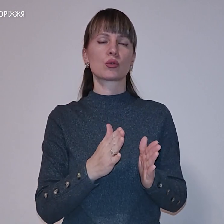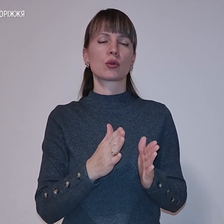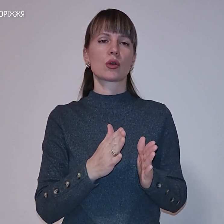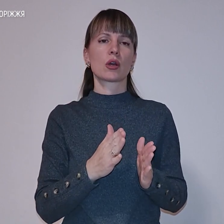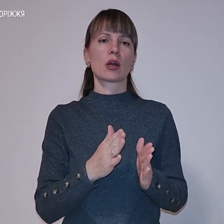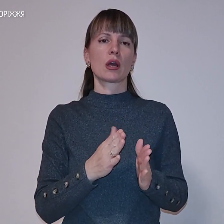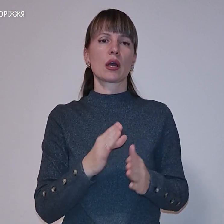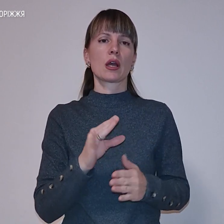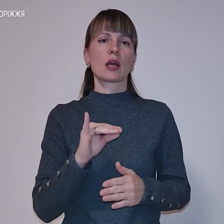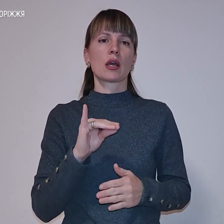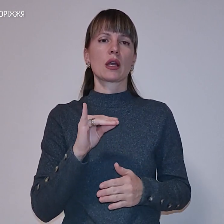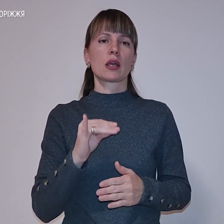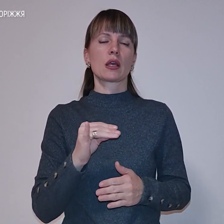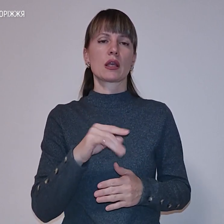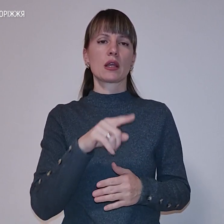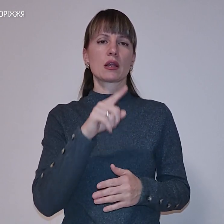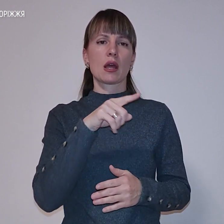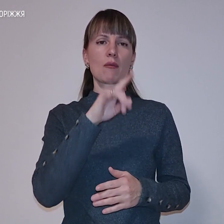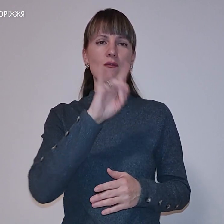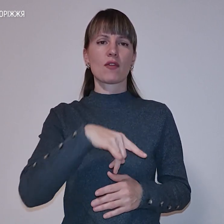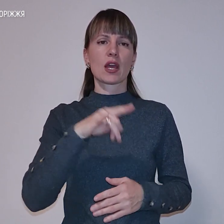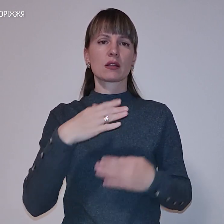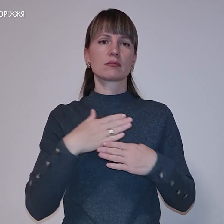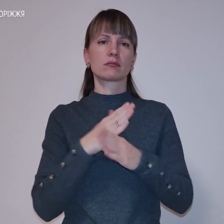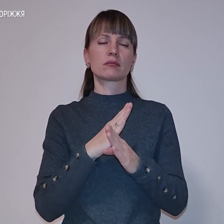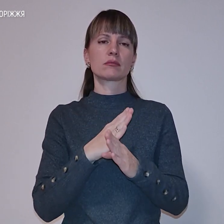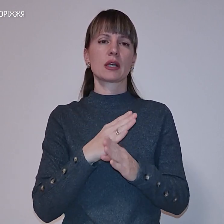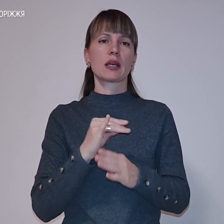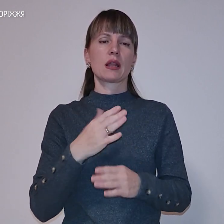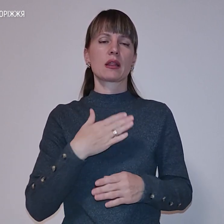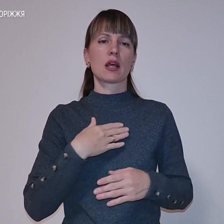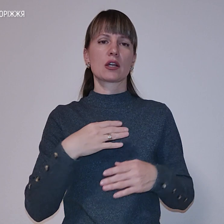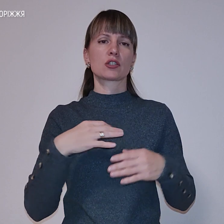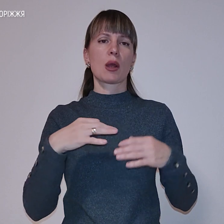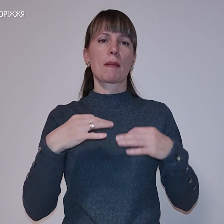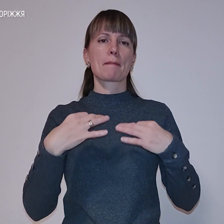Кокосаху влітали вікна, і машина ходить в нашій національному університеті.